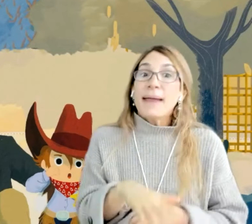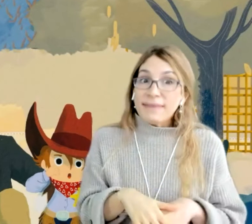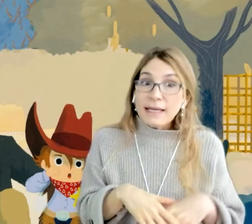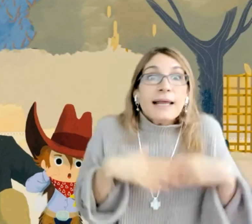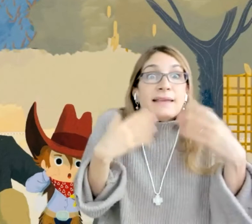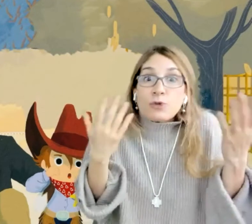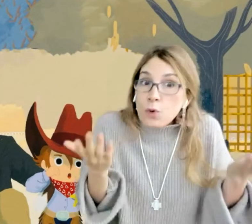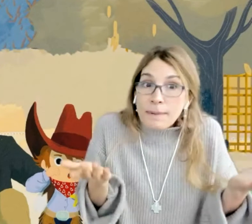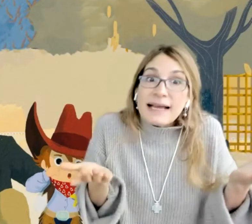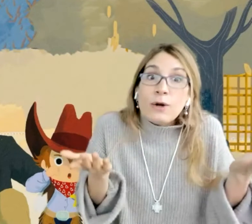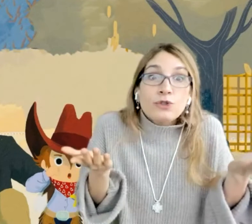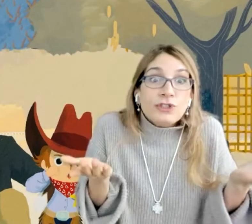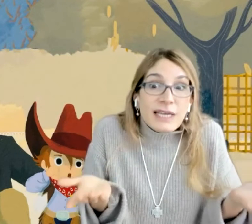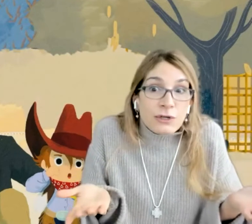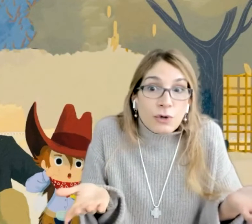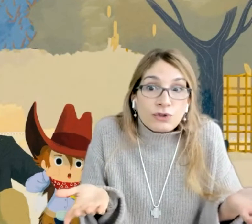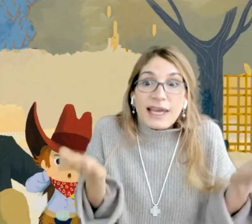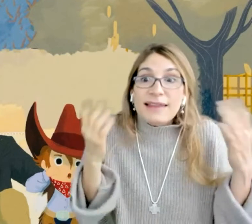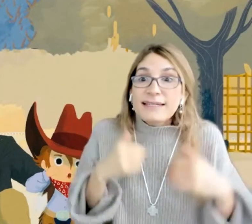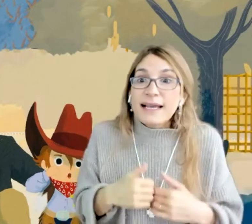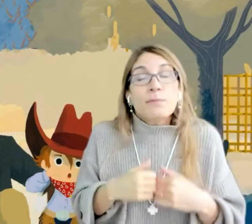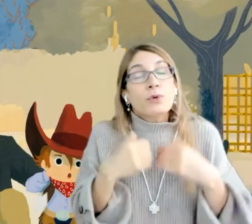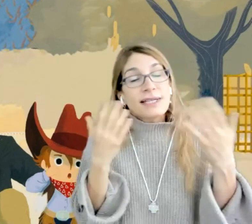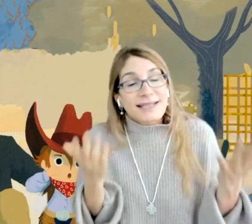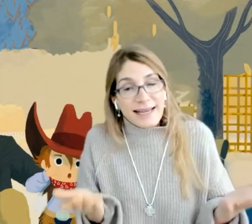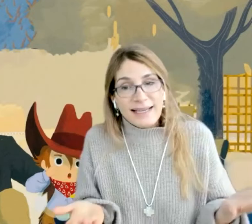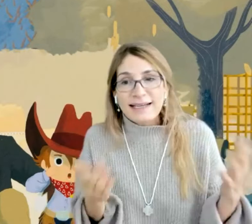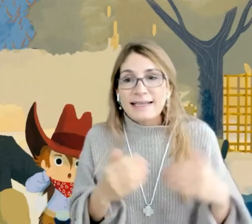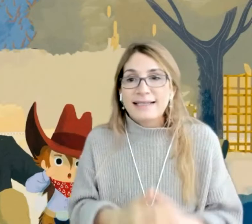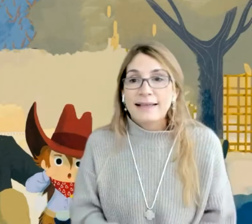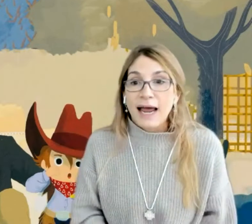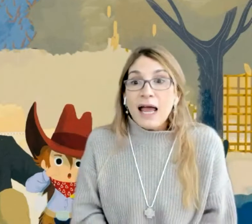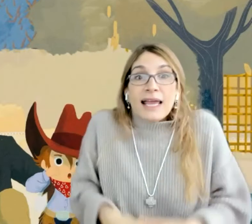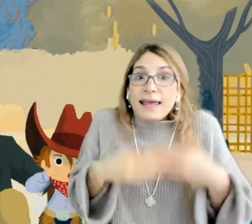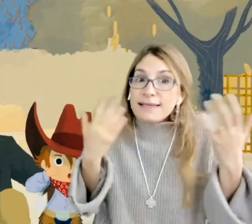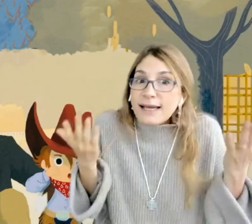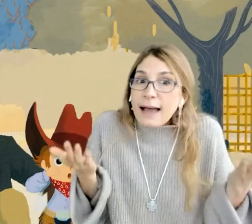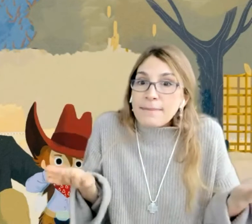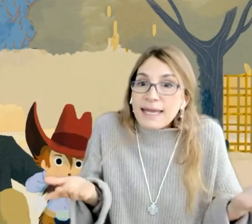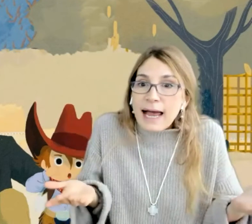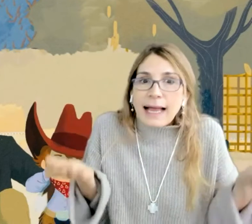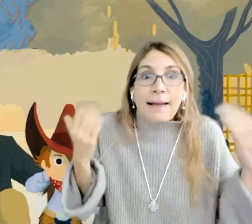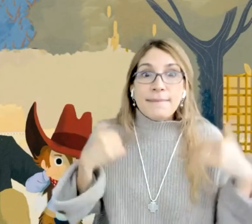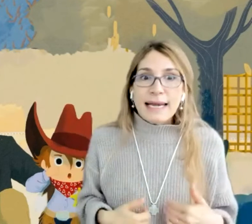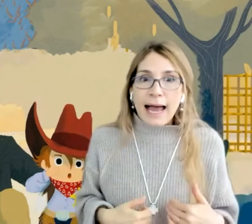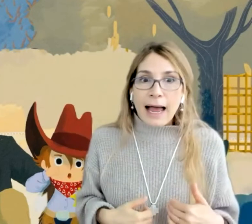Pedirle disculpas a los niños. ¿Qué dice... Muchas gracias, Alessandra. ¿Qué dice Camila? Camila,